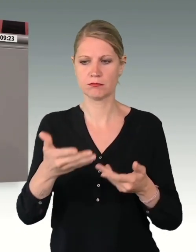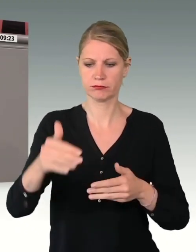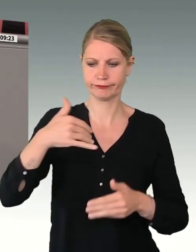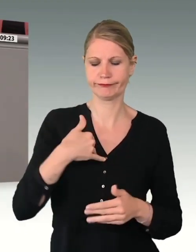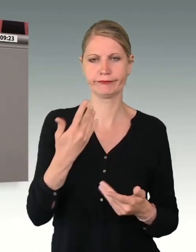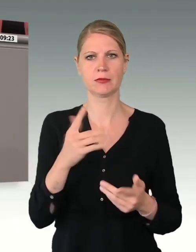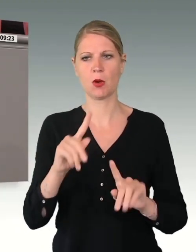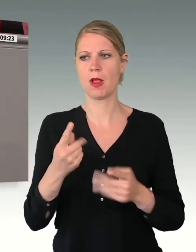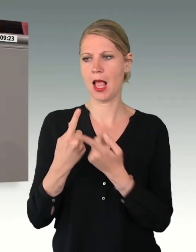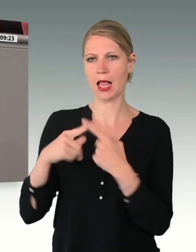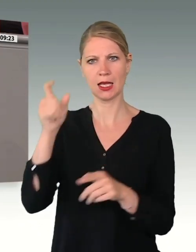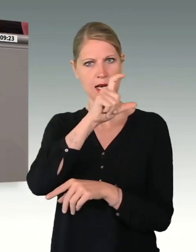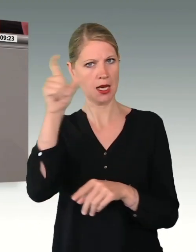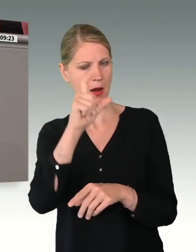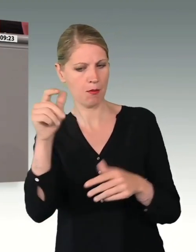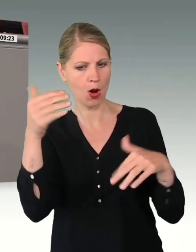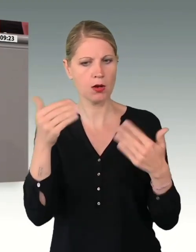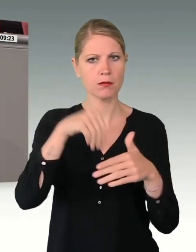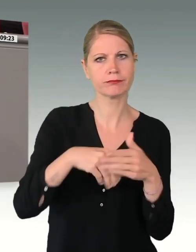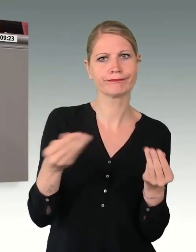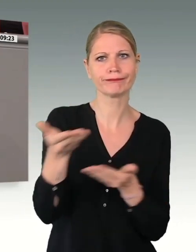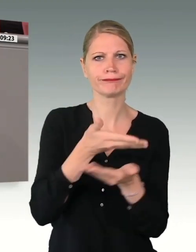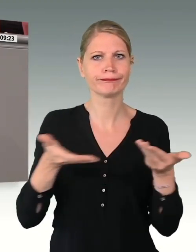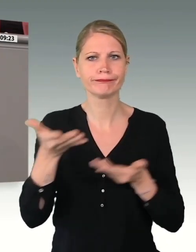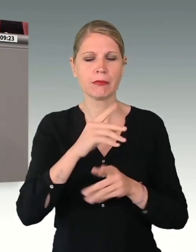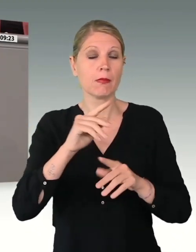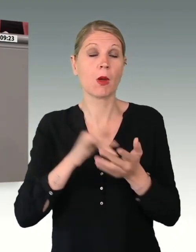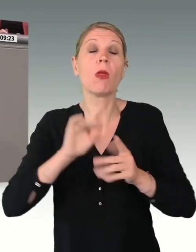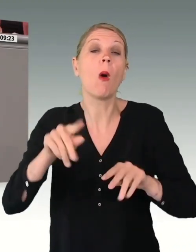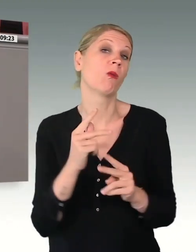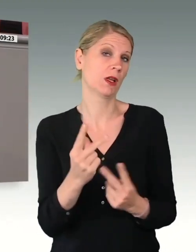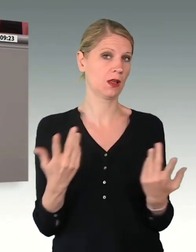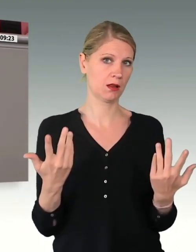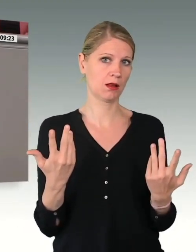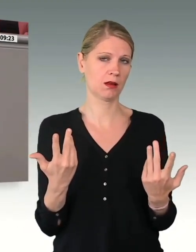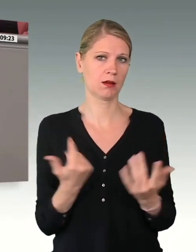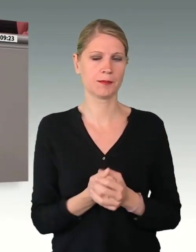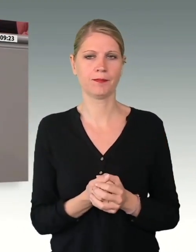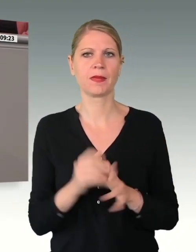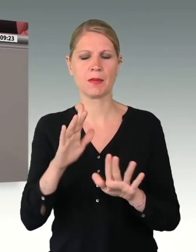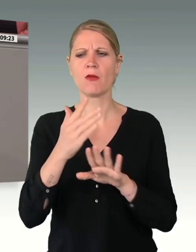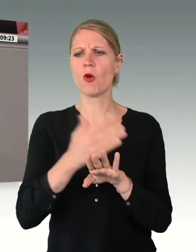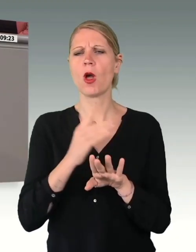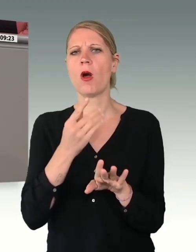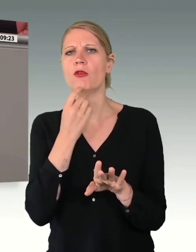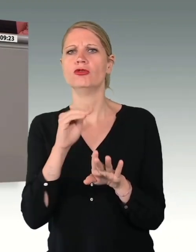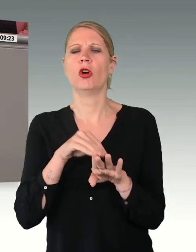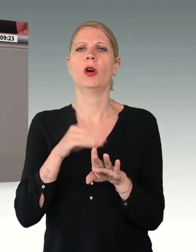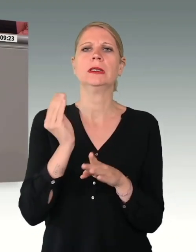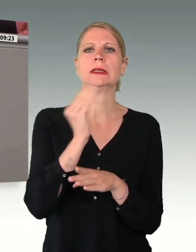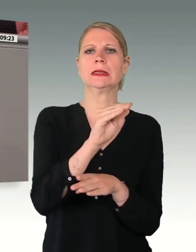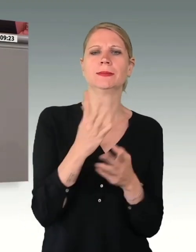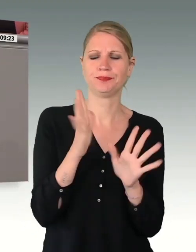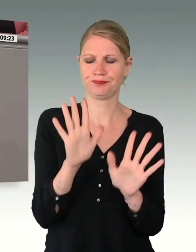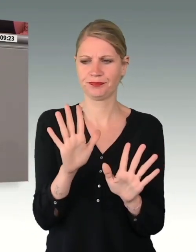der letzten Zeit zu kurz gekommen, aber nicht minder wichtig sind. Aber lassen Sie mich vorher anmerken. Auch wenn die